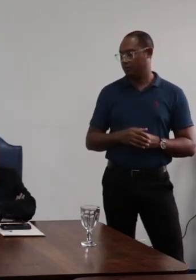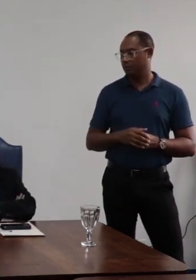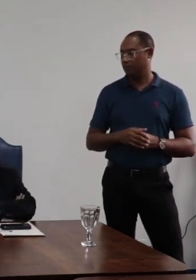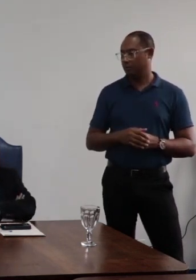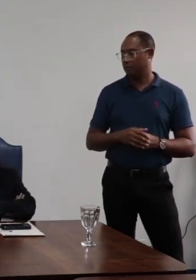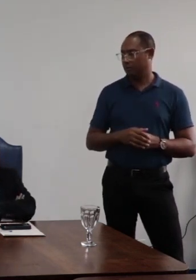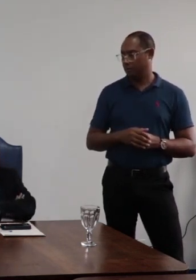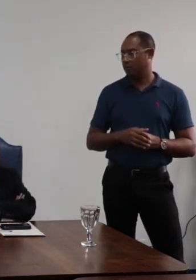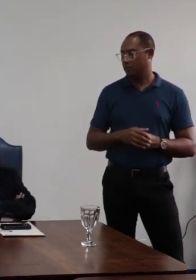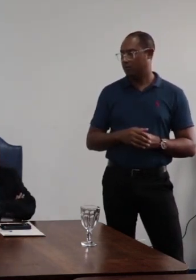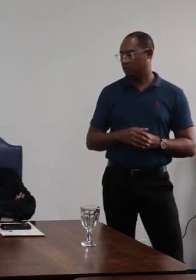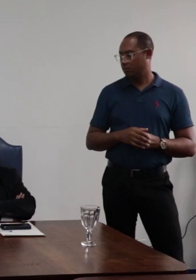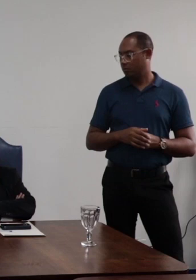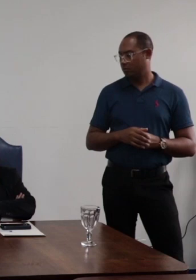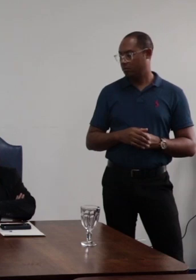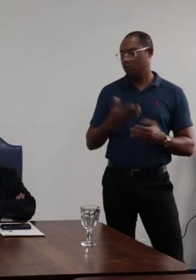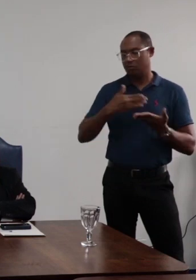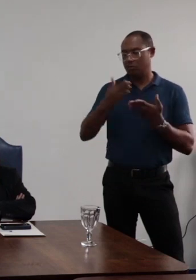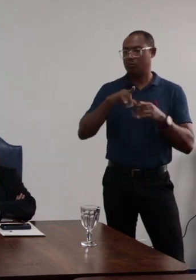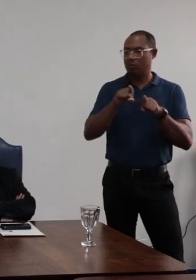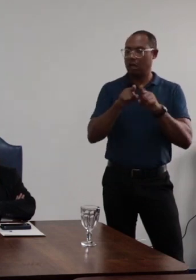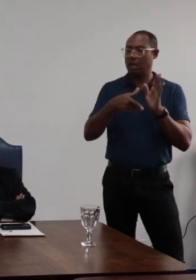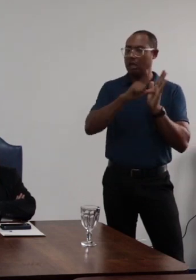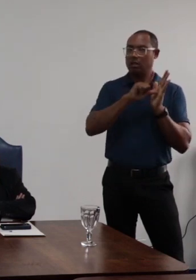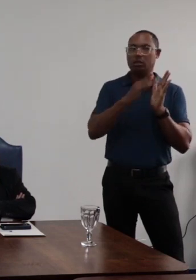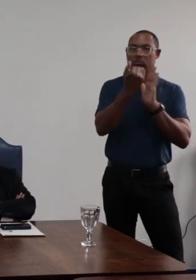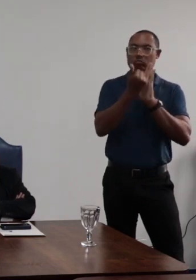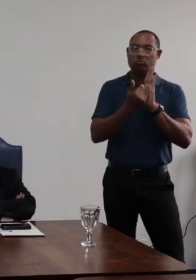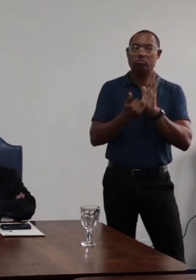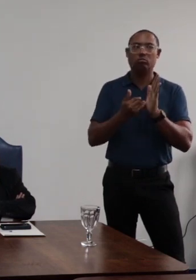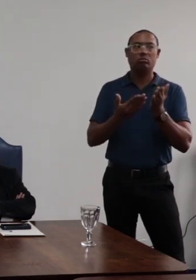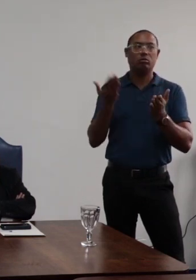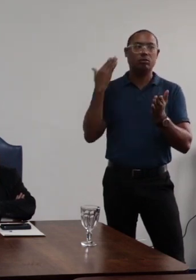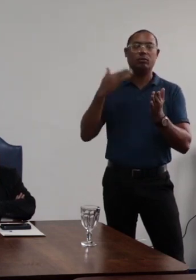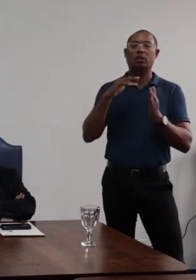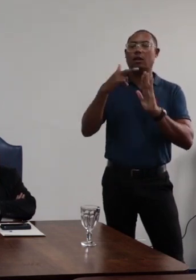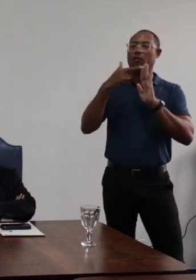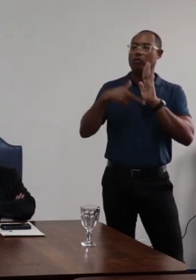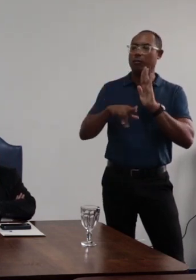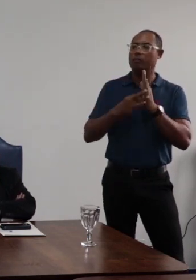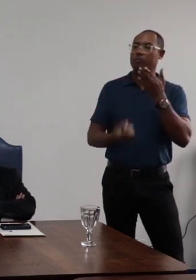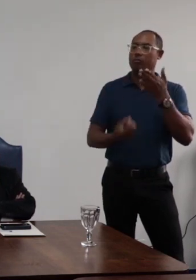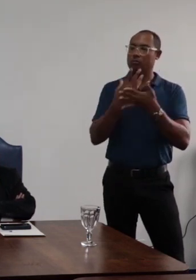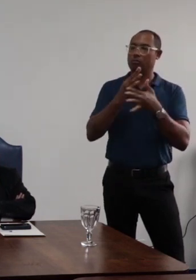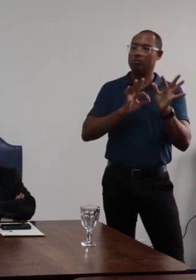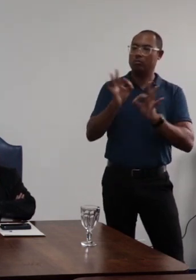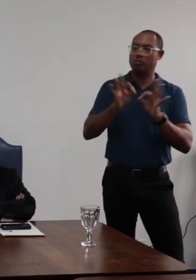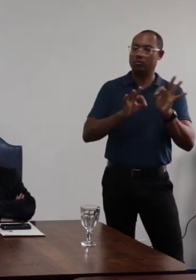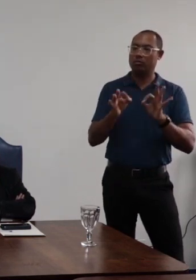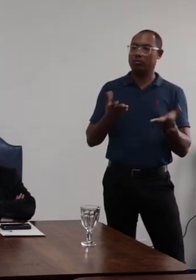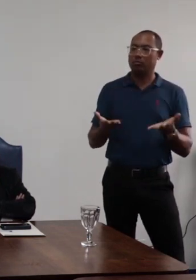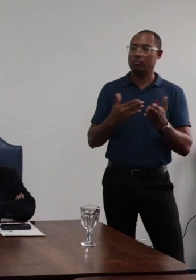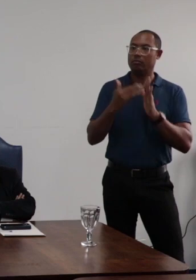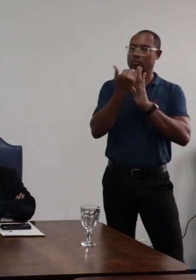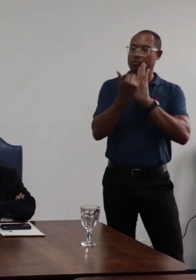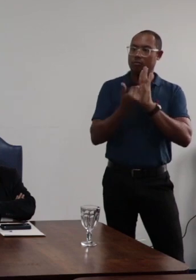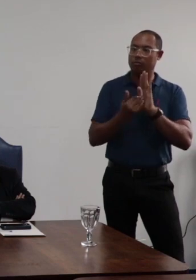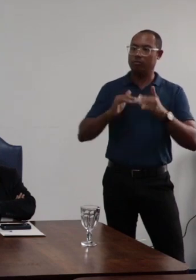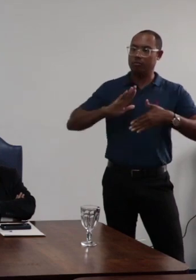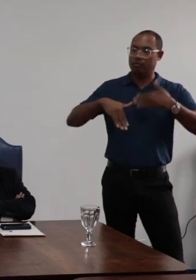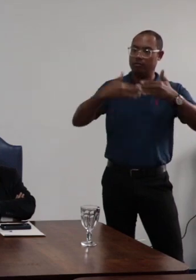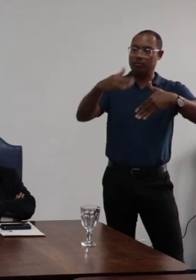está aqui o professor Mascarenas que era proretor de planejamento na ocasião, a UFRB elaborou o seu plano de